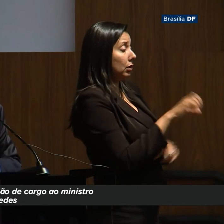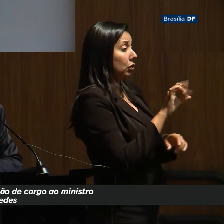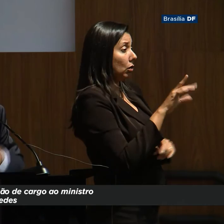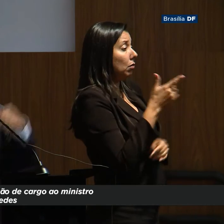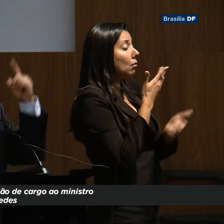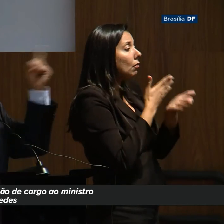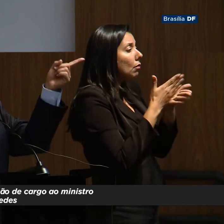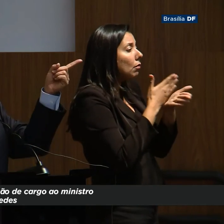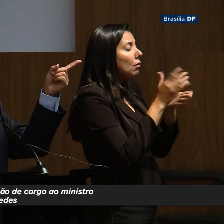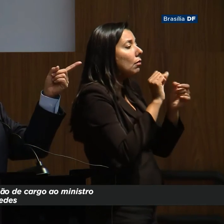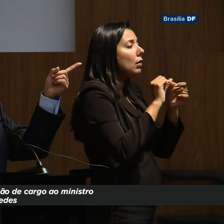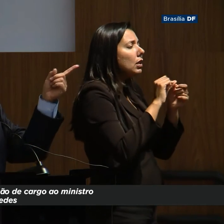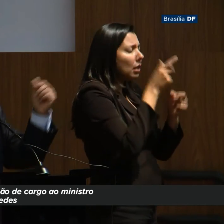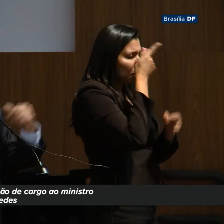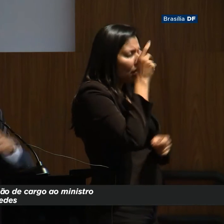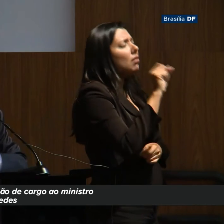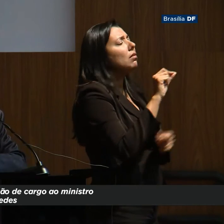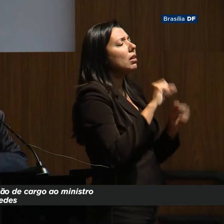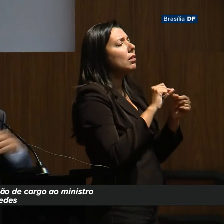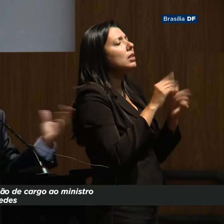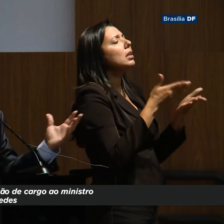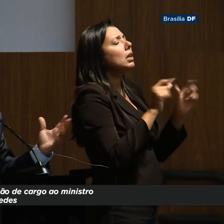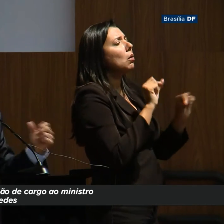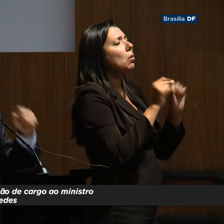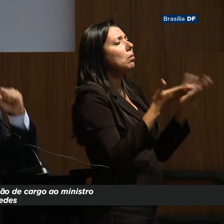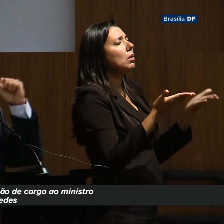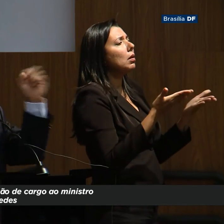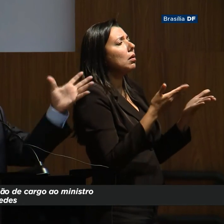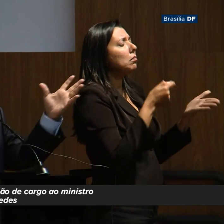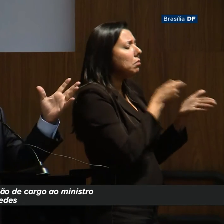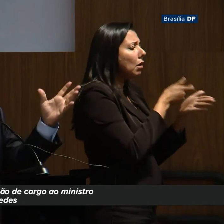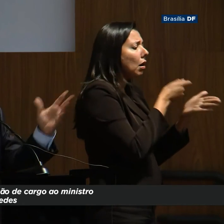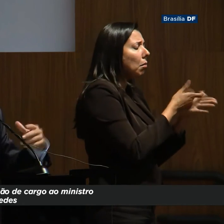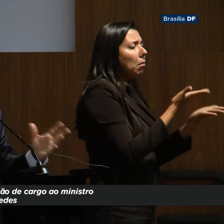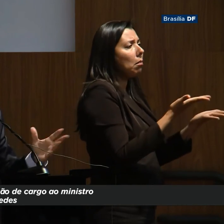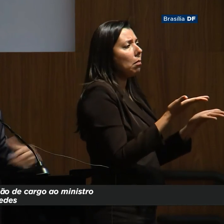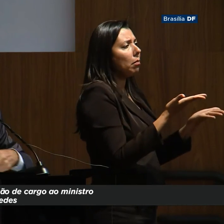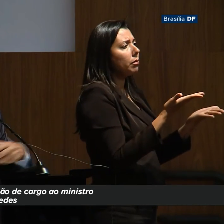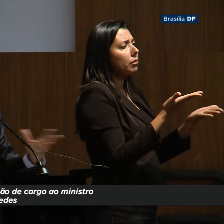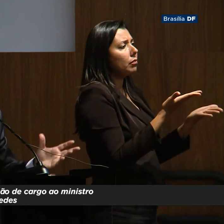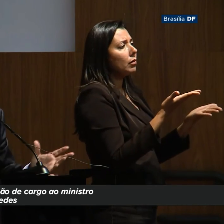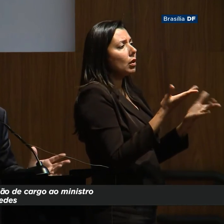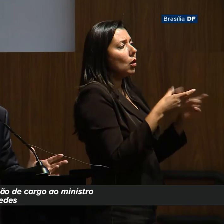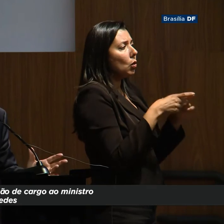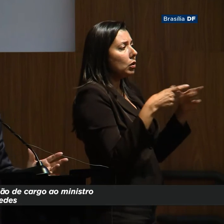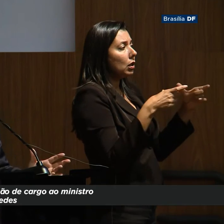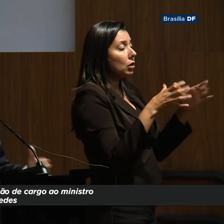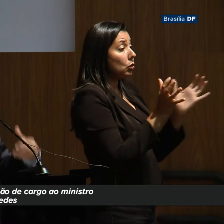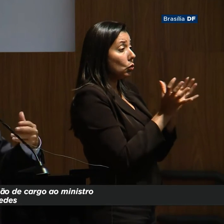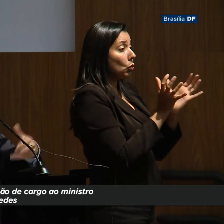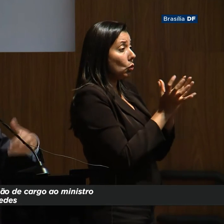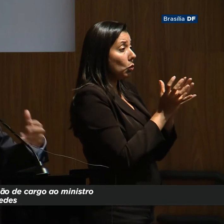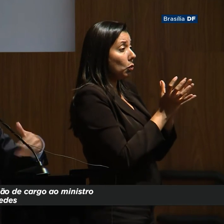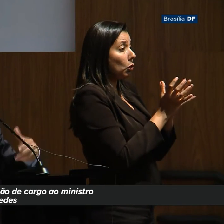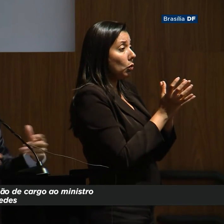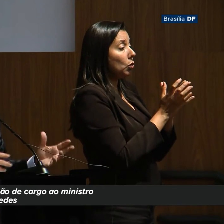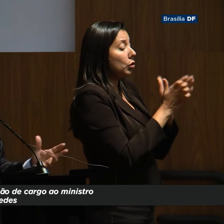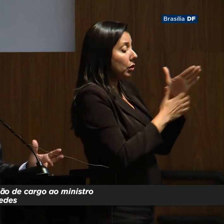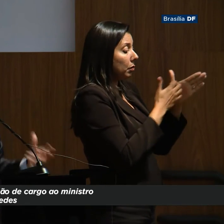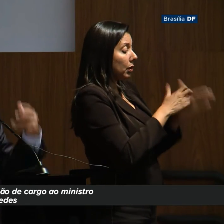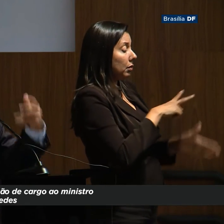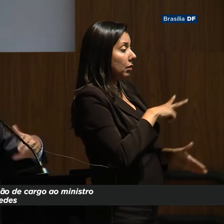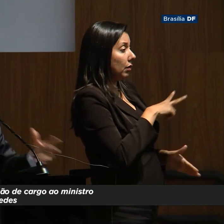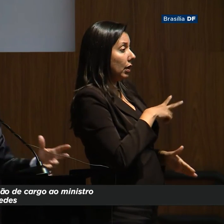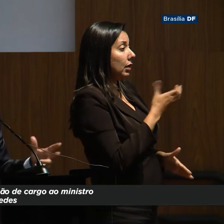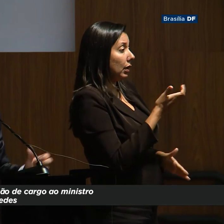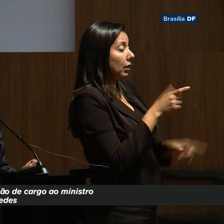começa a fazer, quem vai fazer o crowd in? Como é vai ser o financiamento? Evidentemente, os grandes grupos privados que hoje preferem ser